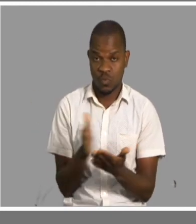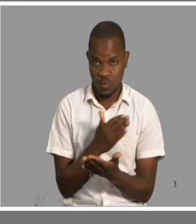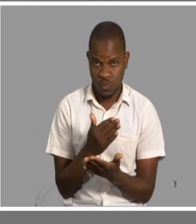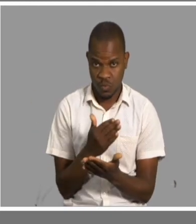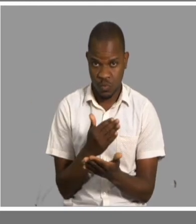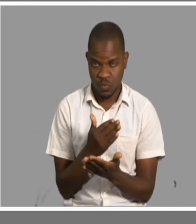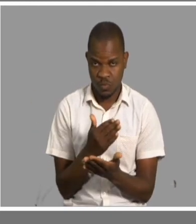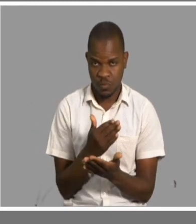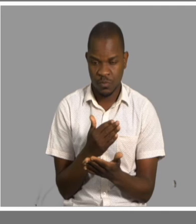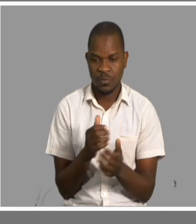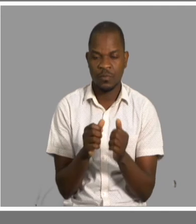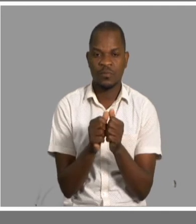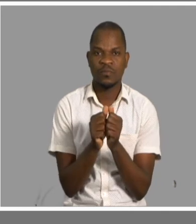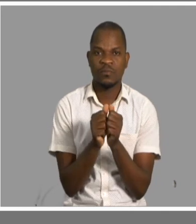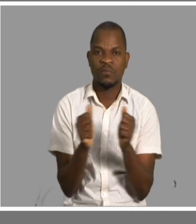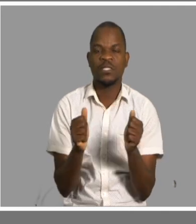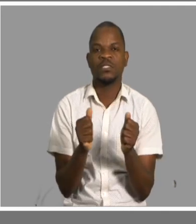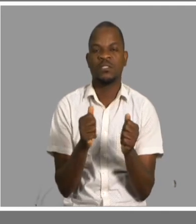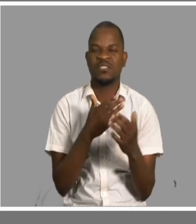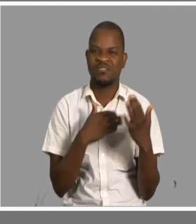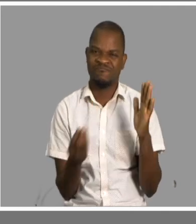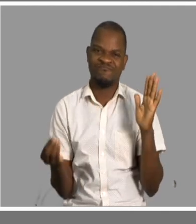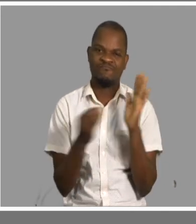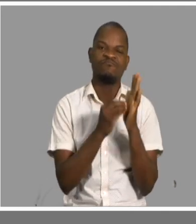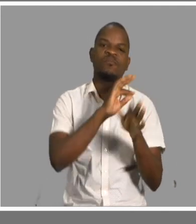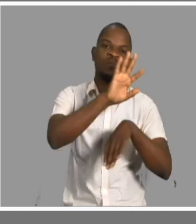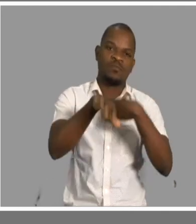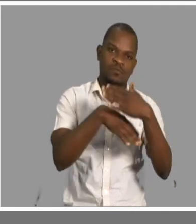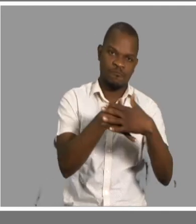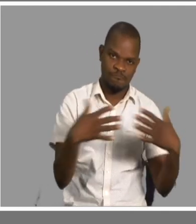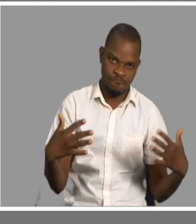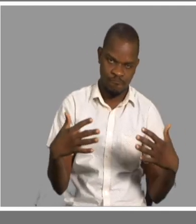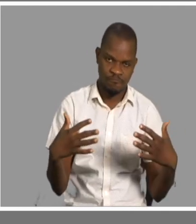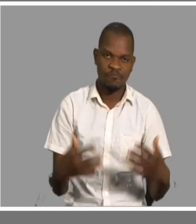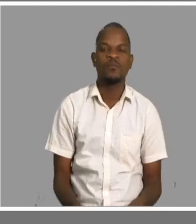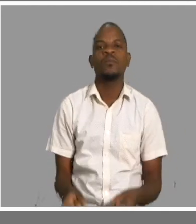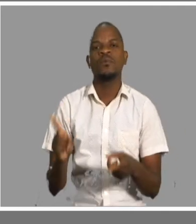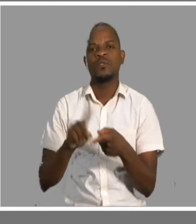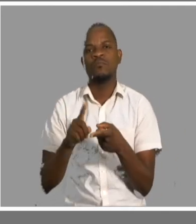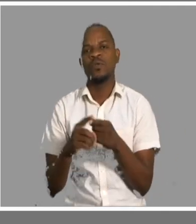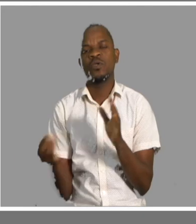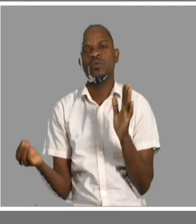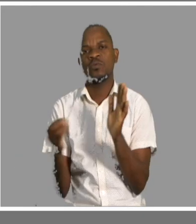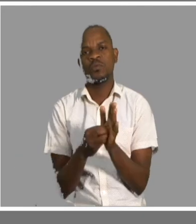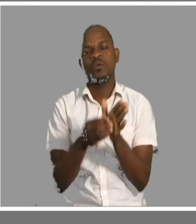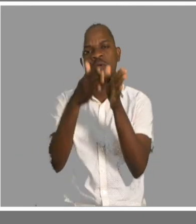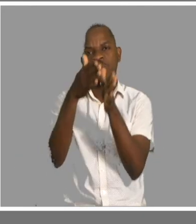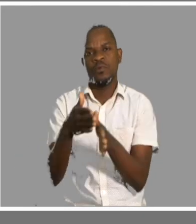mas em língua de sinais e também ocupando outras pessoas que possam ter deficiência